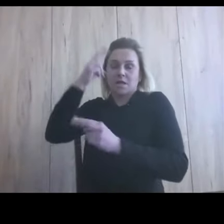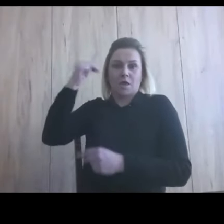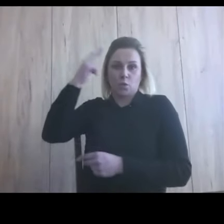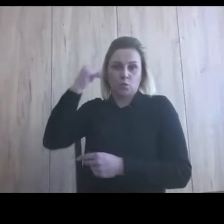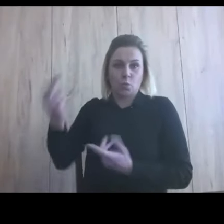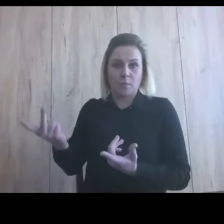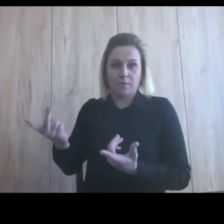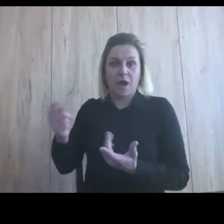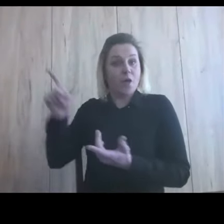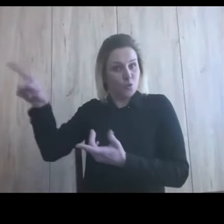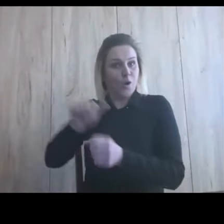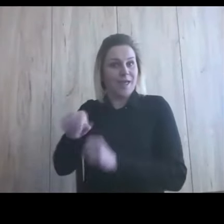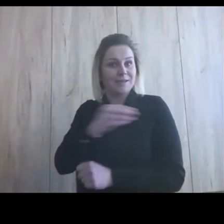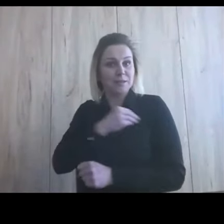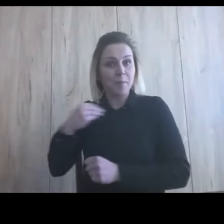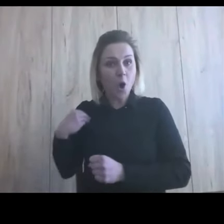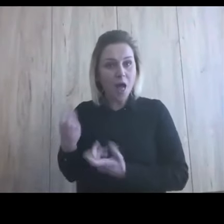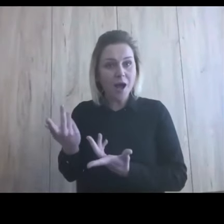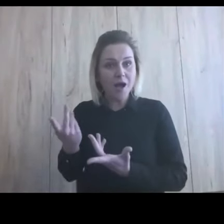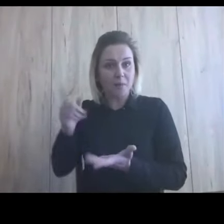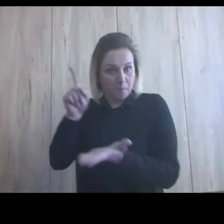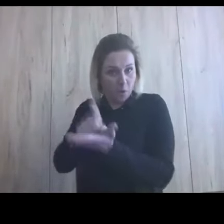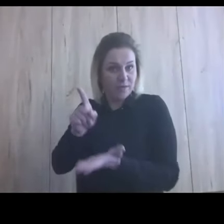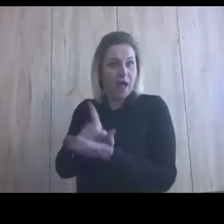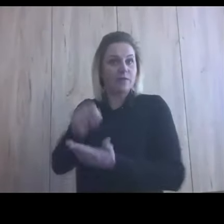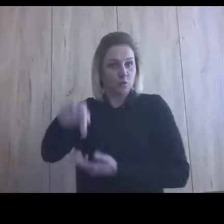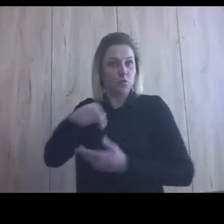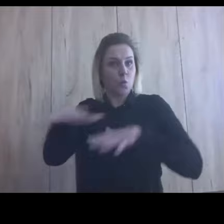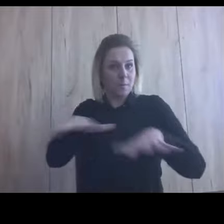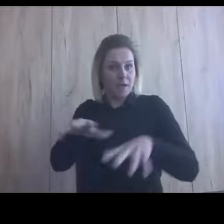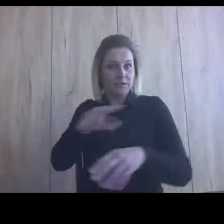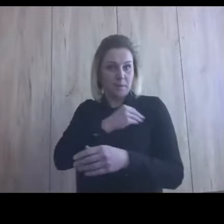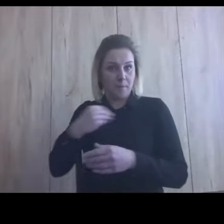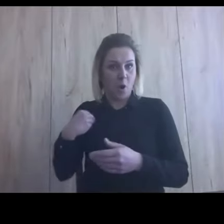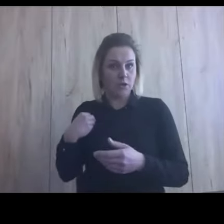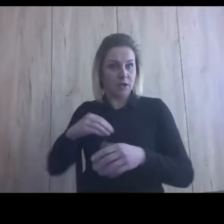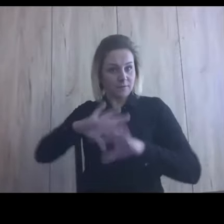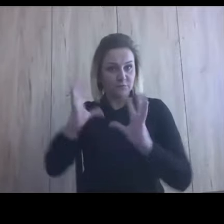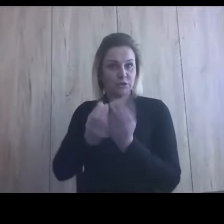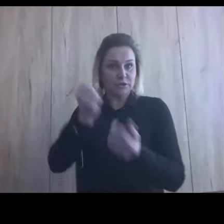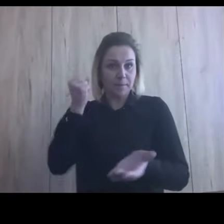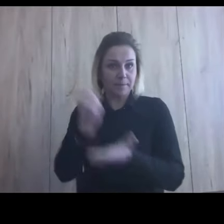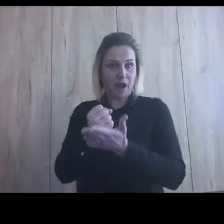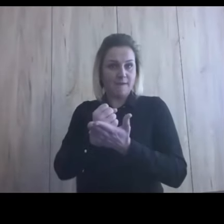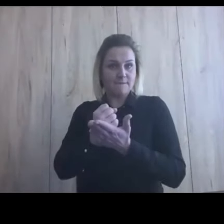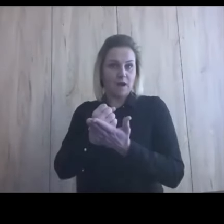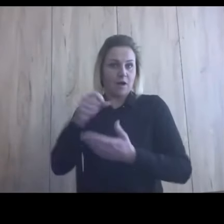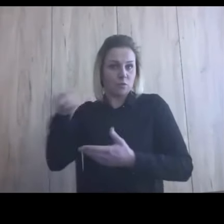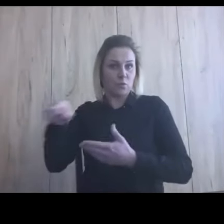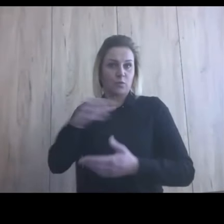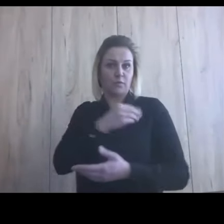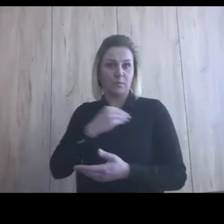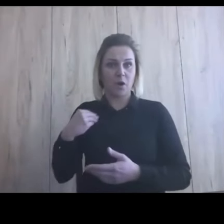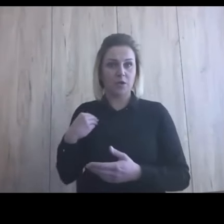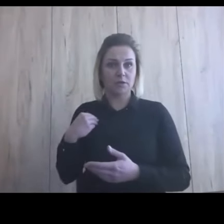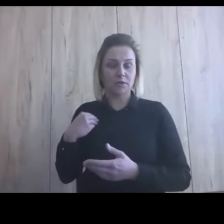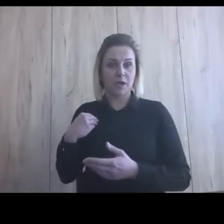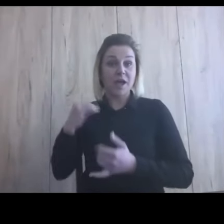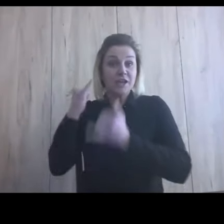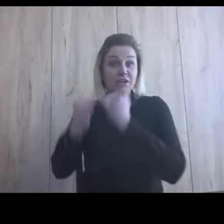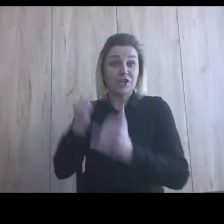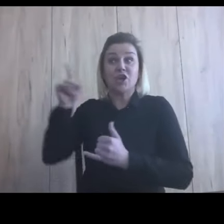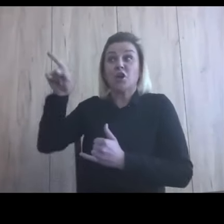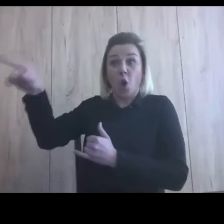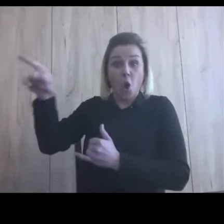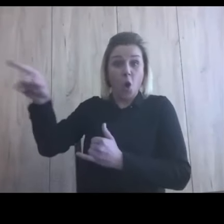a to jest Polak, płaci podatki w Polsce, ma wszystkie prawa, które mu gwarantuje konstytucja, więc jeżeli on do was mówi